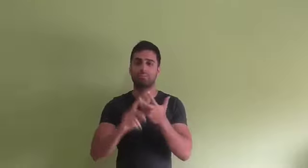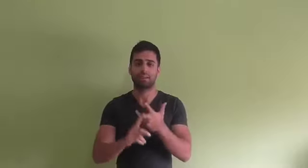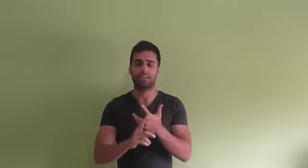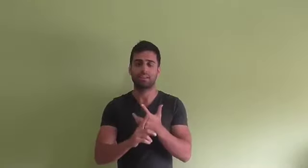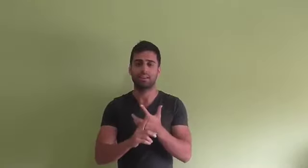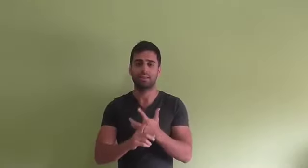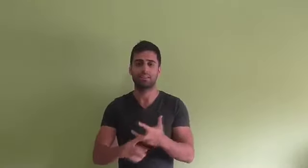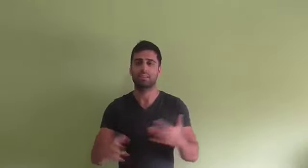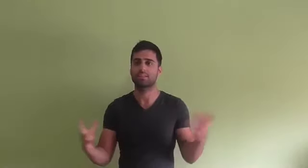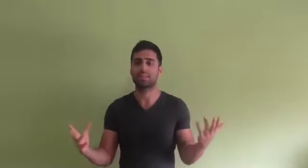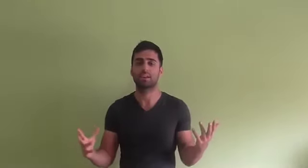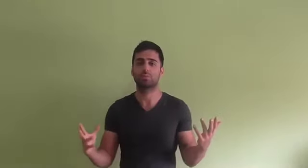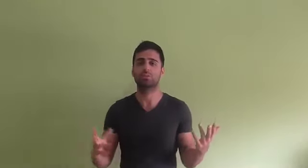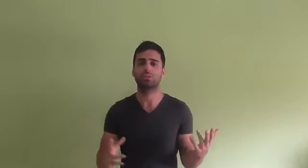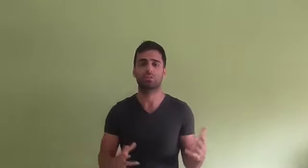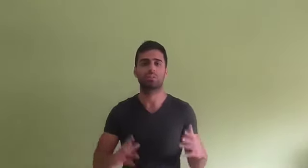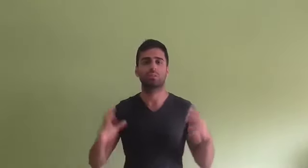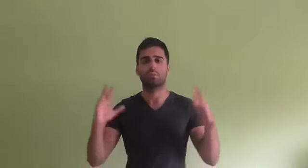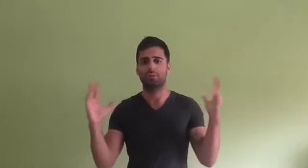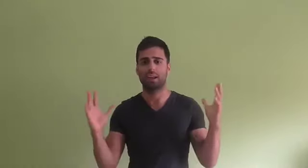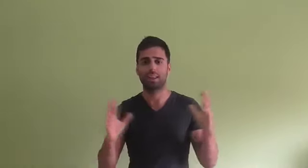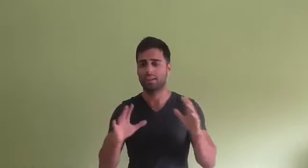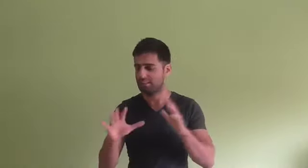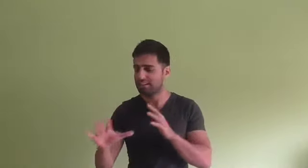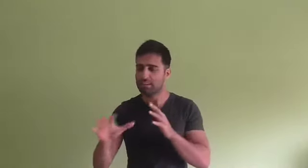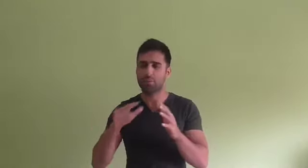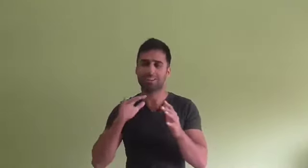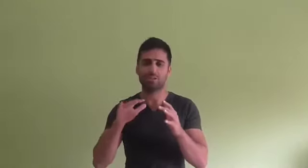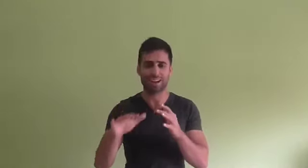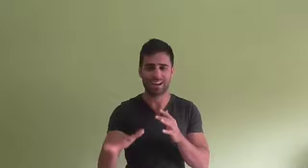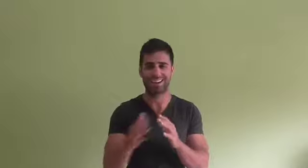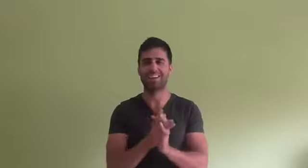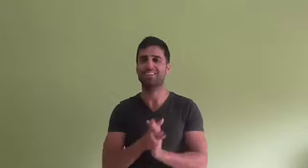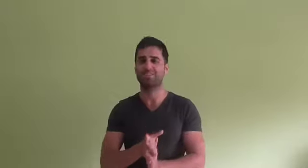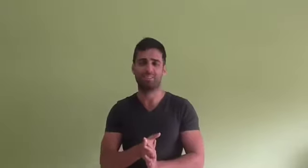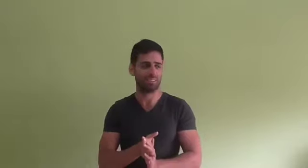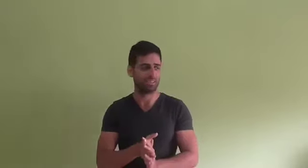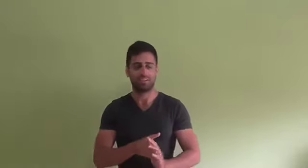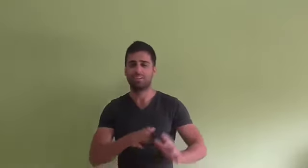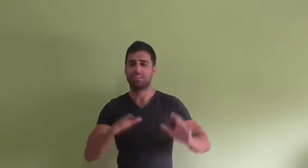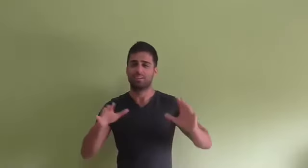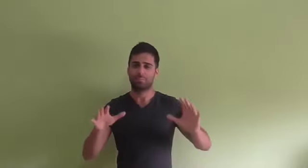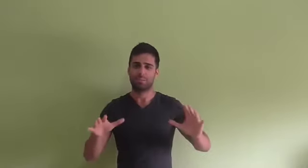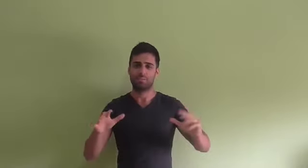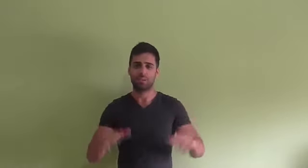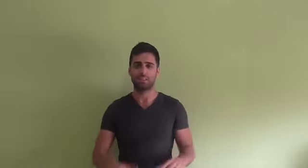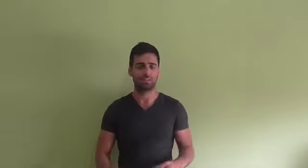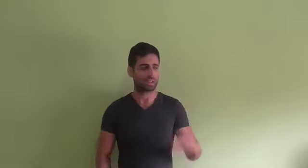vive el presente y te dice de que el mundo proveerá, que tienes que tomártelo tranquilo, vive el momento,